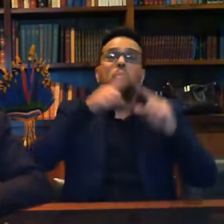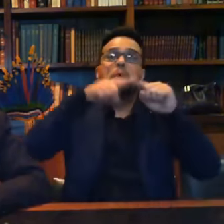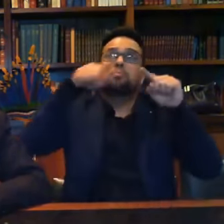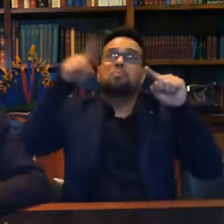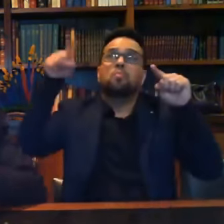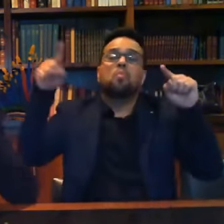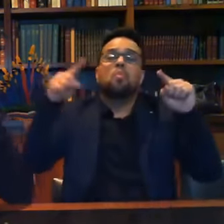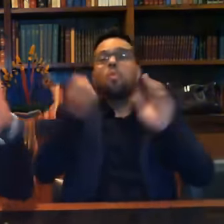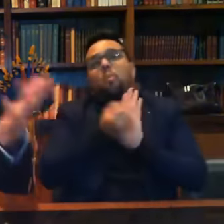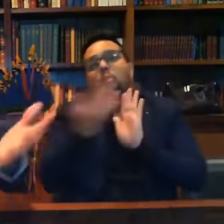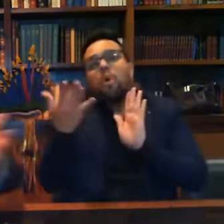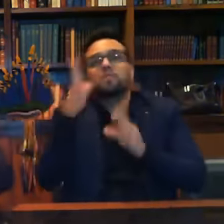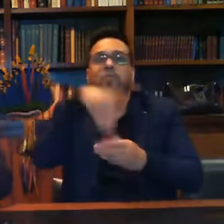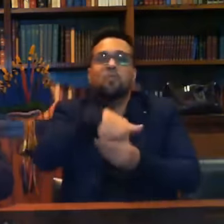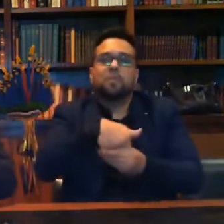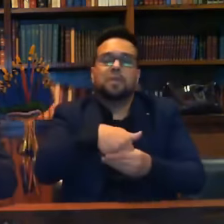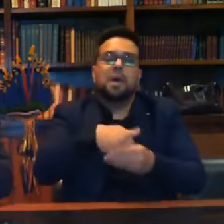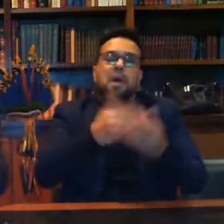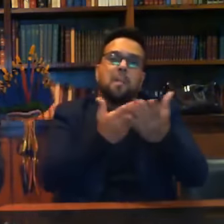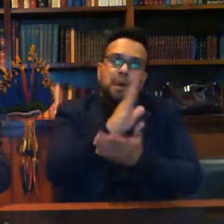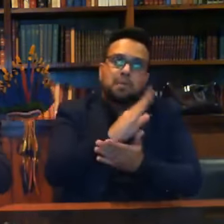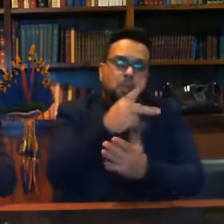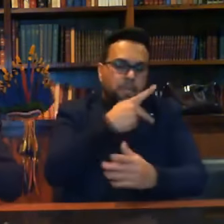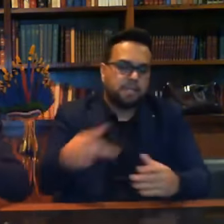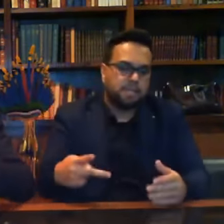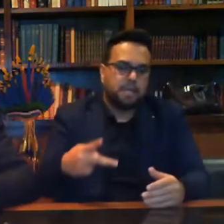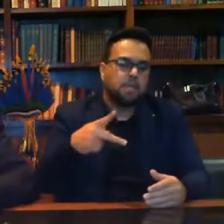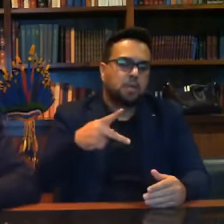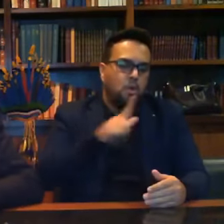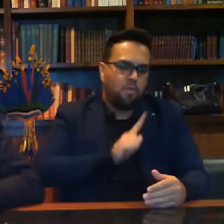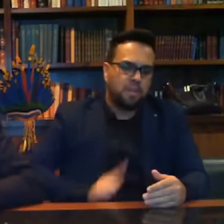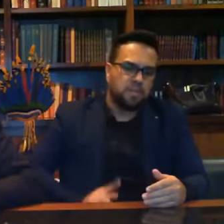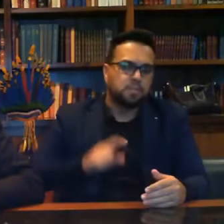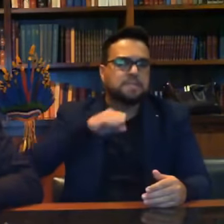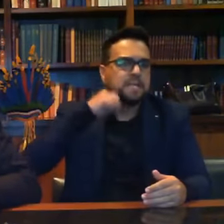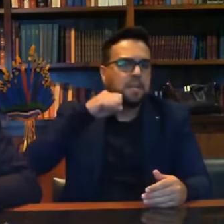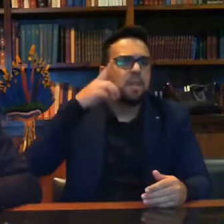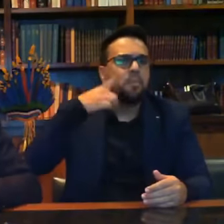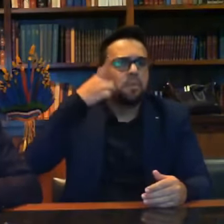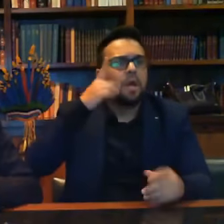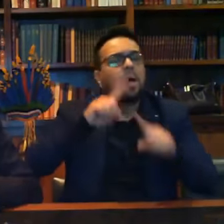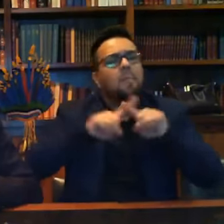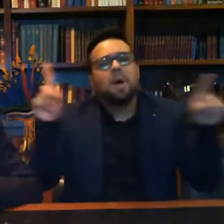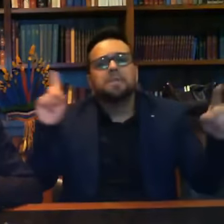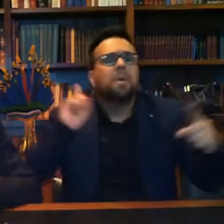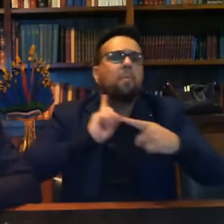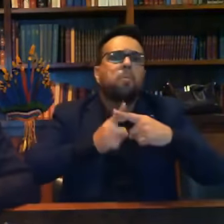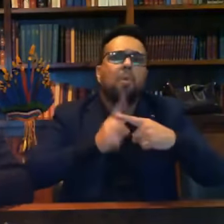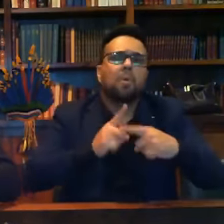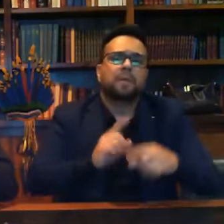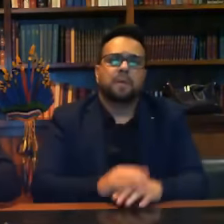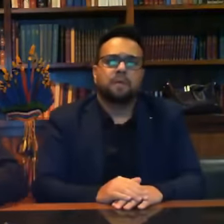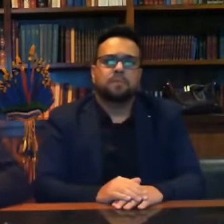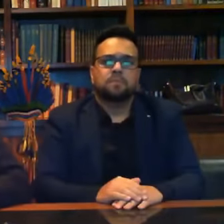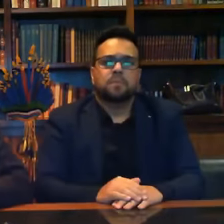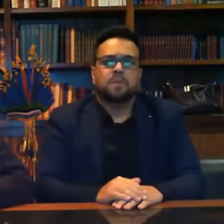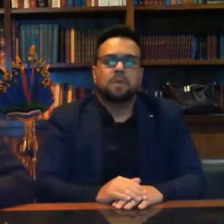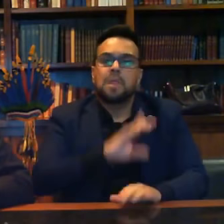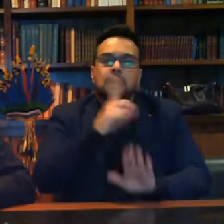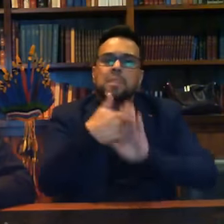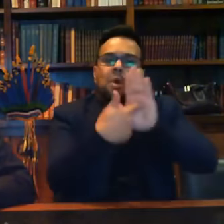naquela sessão, quantos votos foram para presidente, governador, federal, senador, então vê lá. Agora, por que esses dados não entram online?